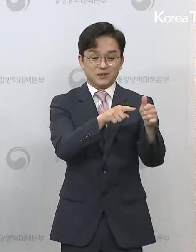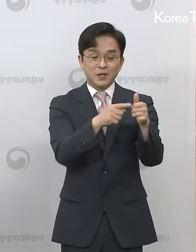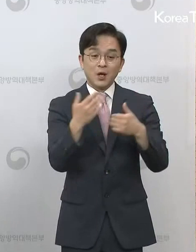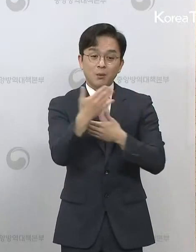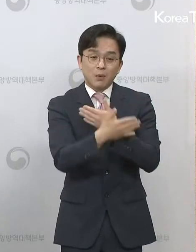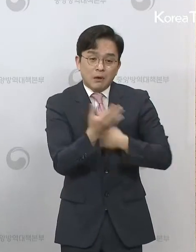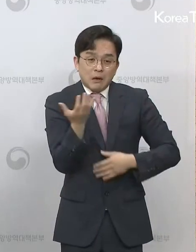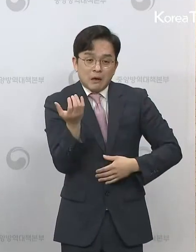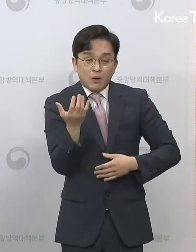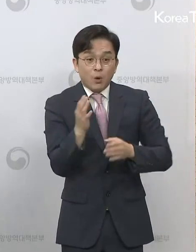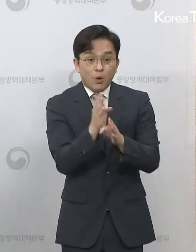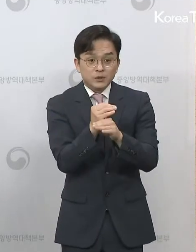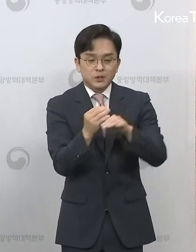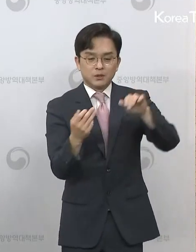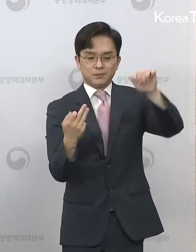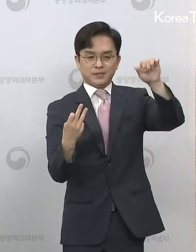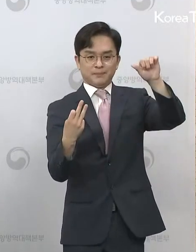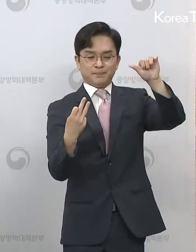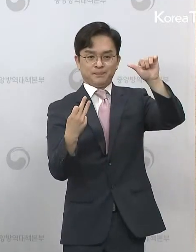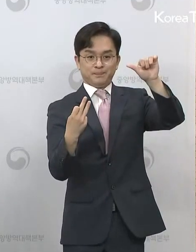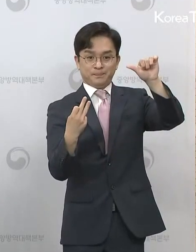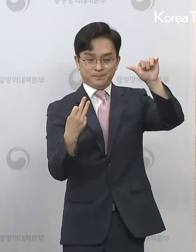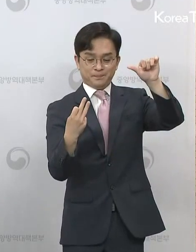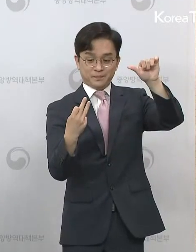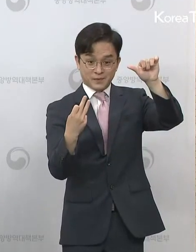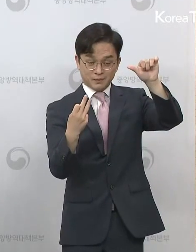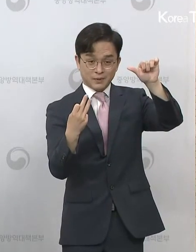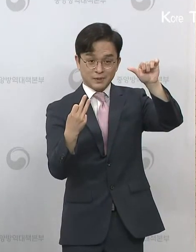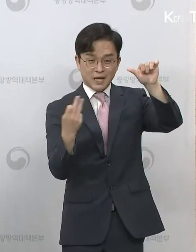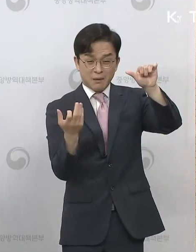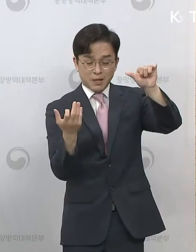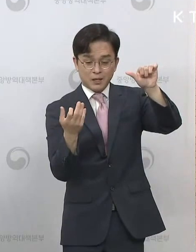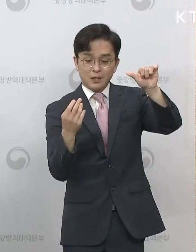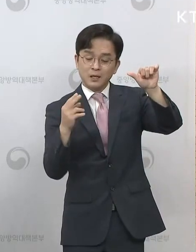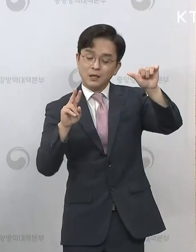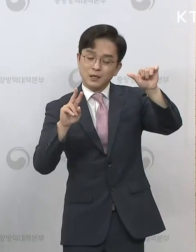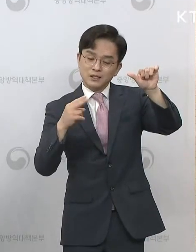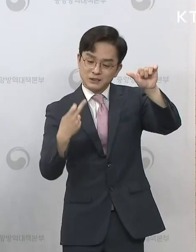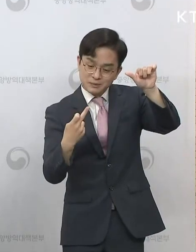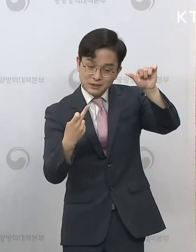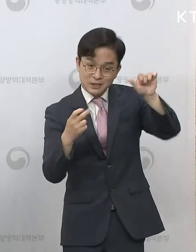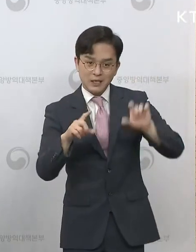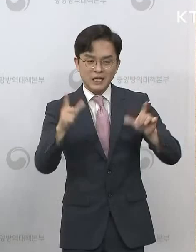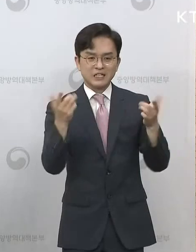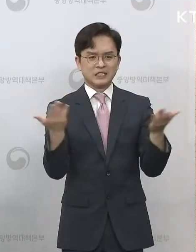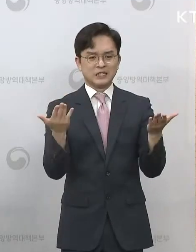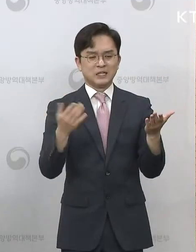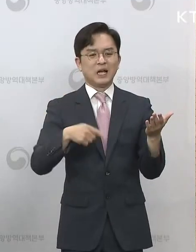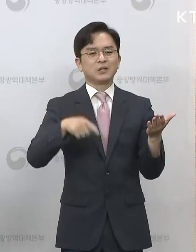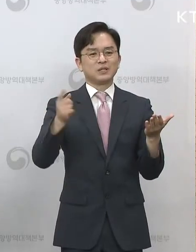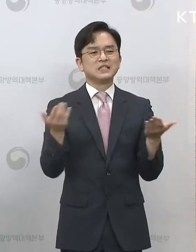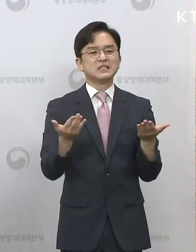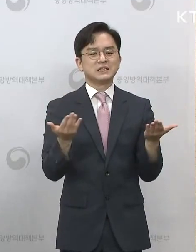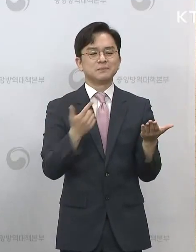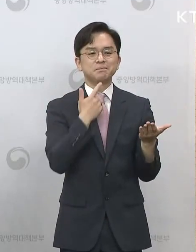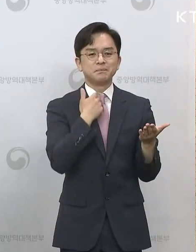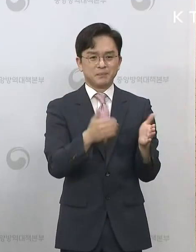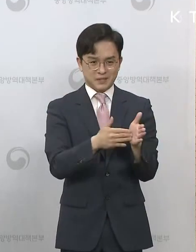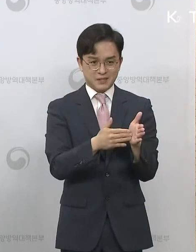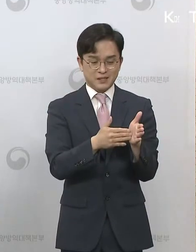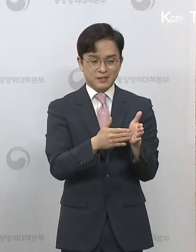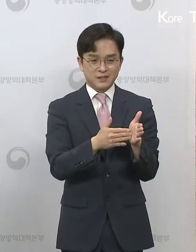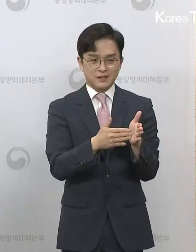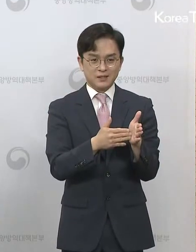발병했고 또 그 전날 근무를 한 걸로 되어 있어서 이분을 통한 전파의 가능성도 있지만 다른